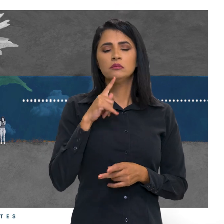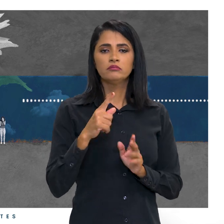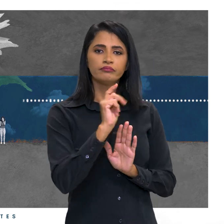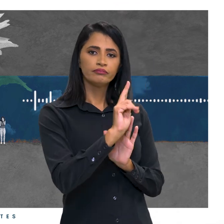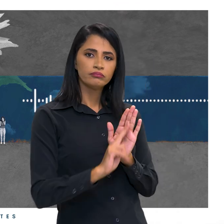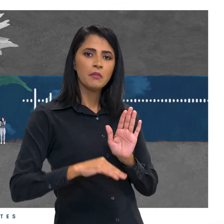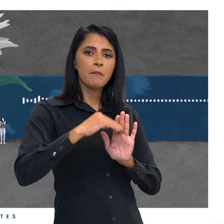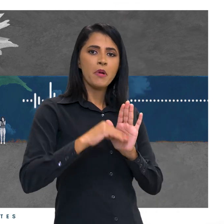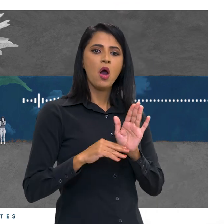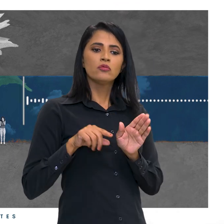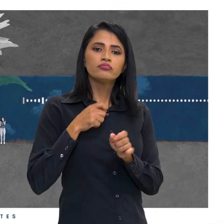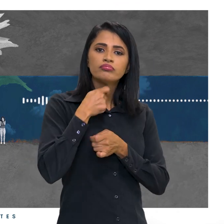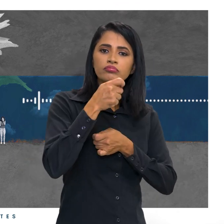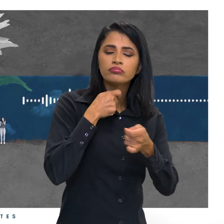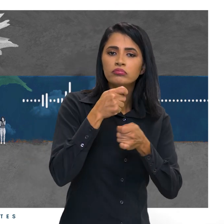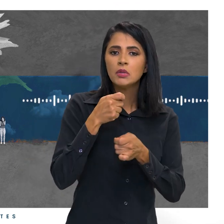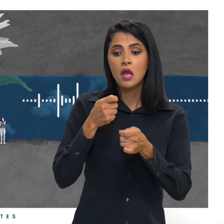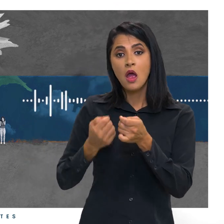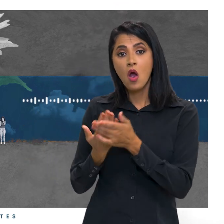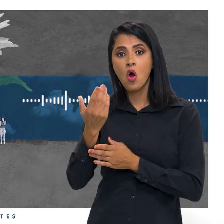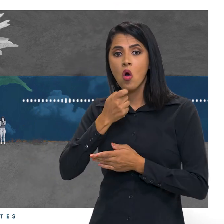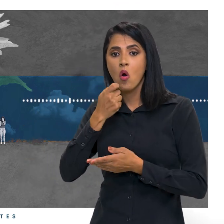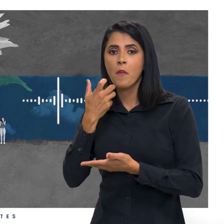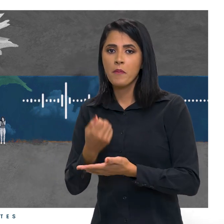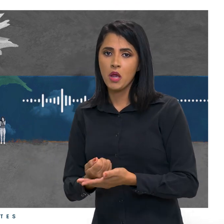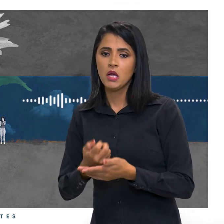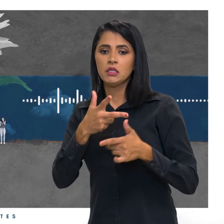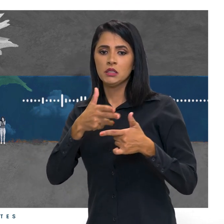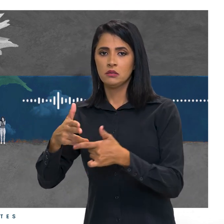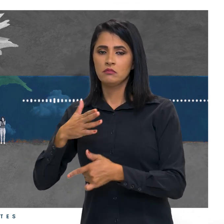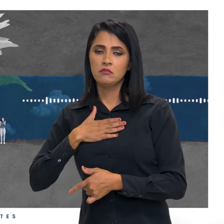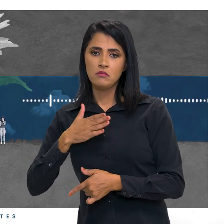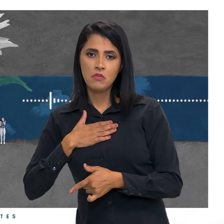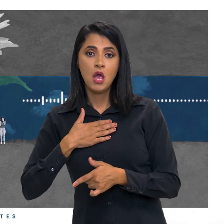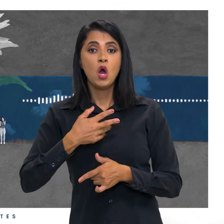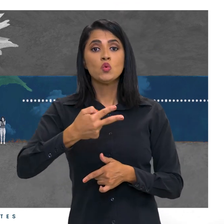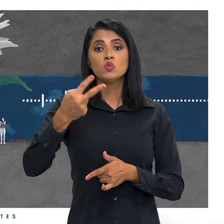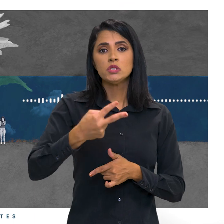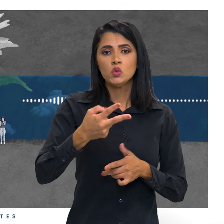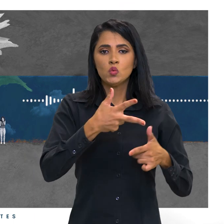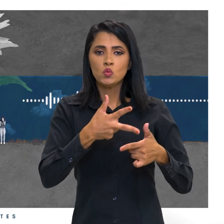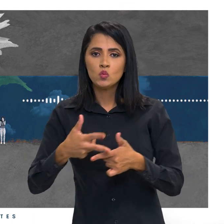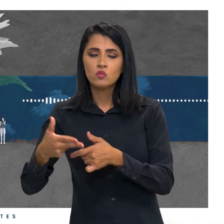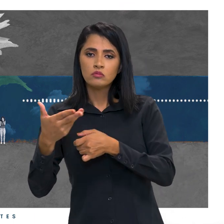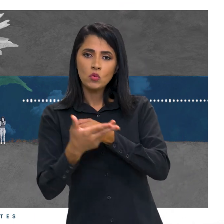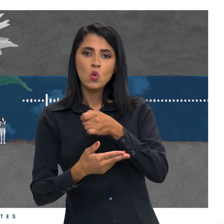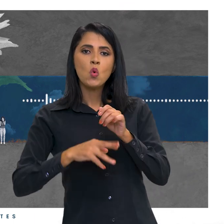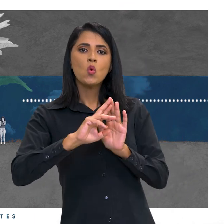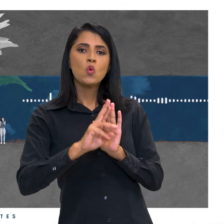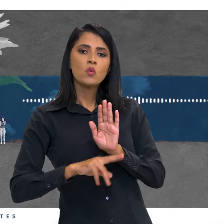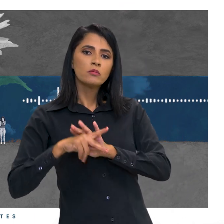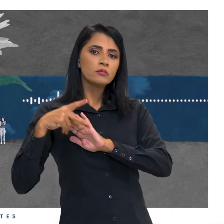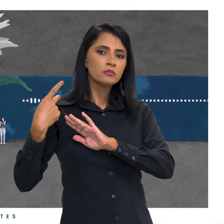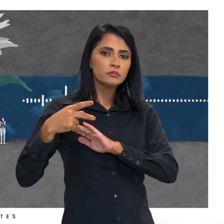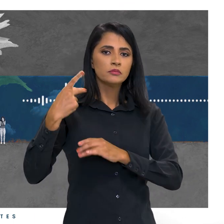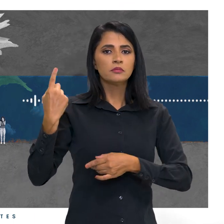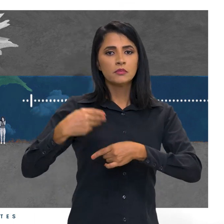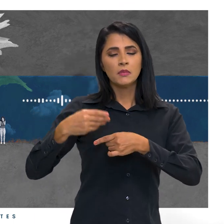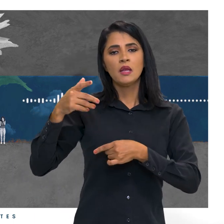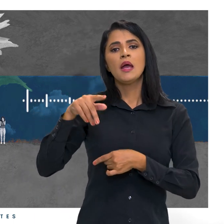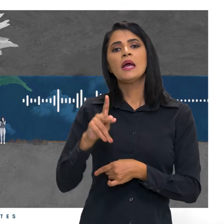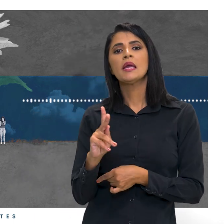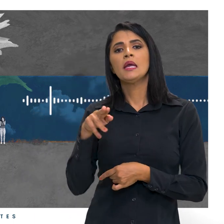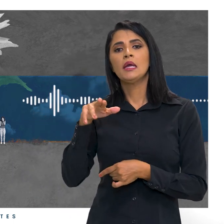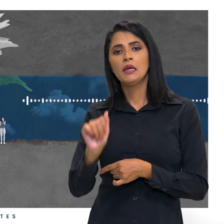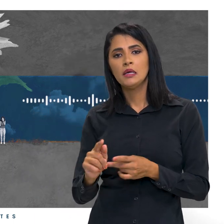e entrevistas. A idealização deste podcast seriado é minha. Neste segundo episódio, a base do roteiro ficou por conta da Kimi Nittahara. O